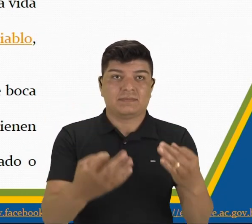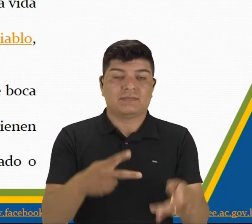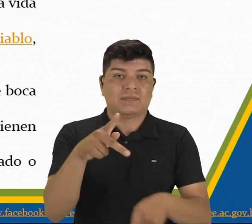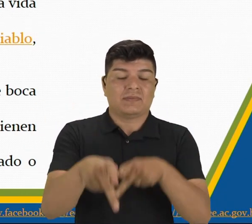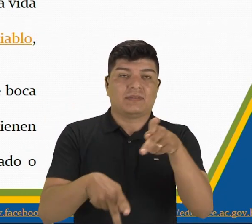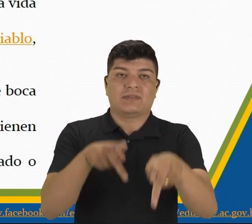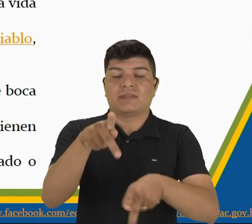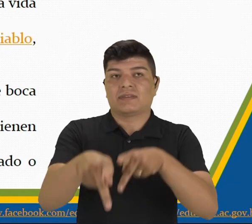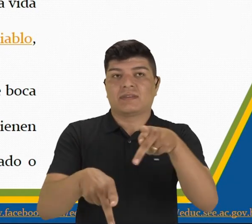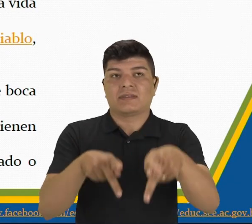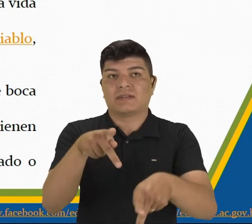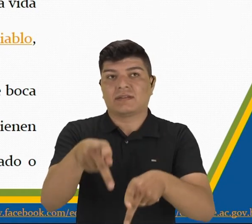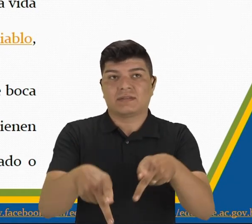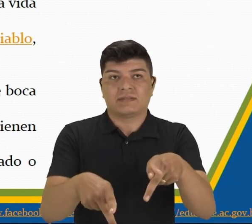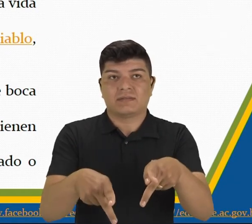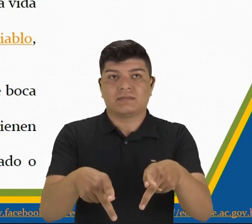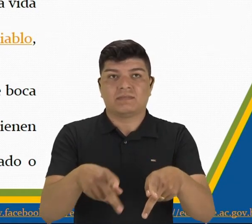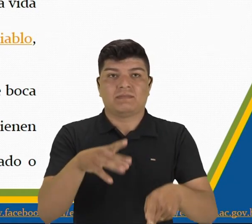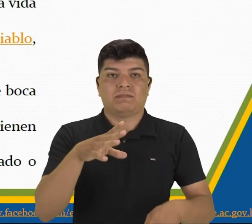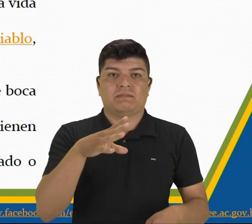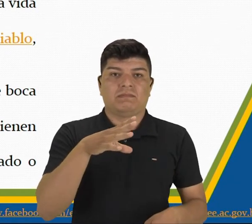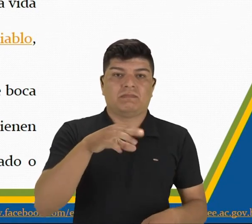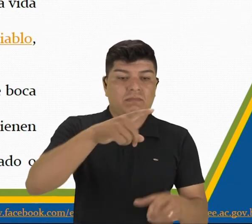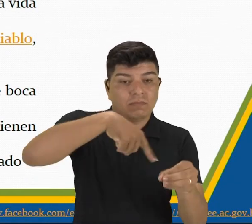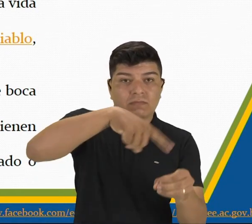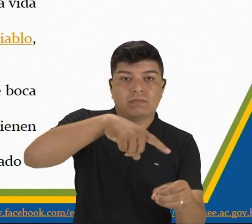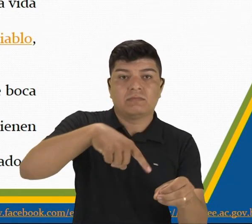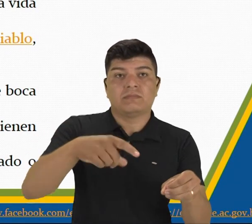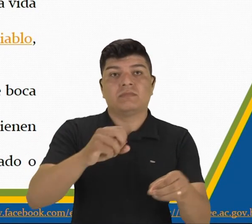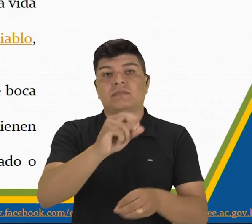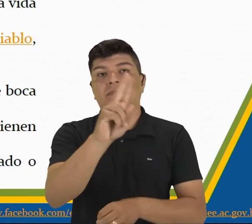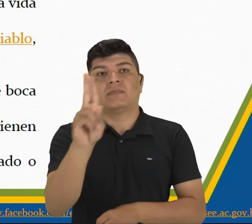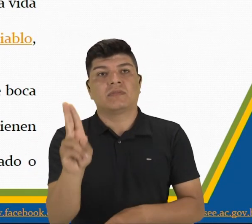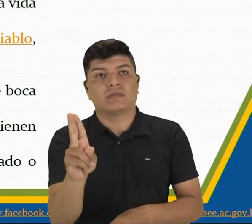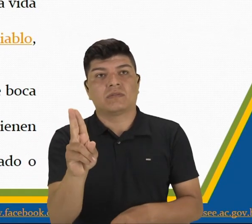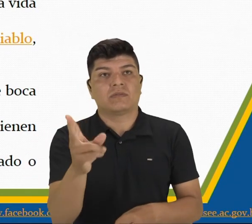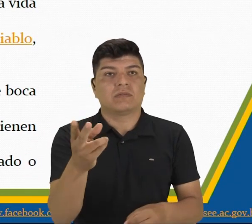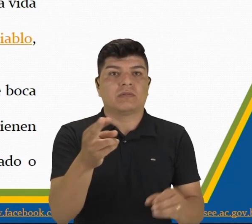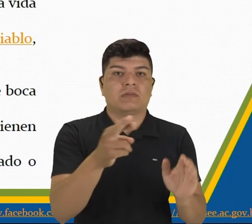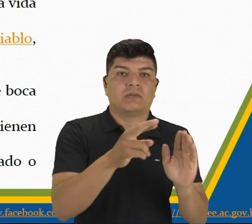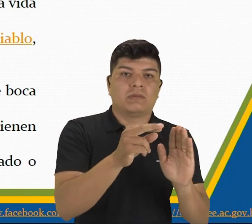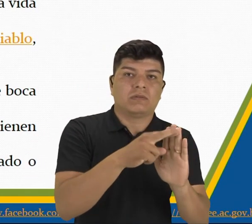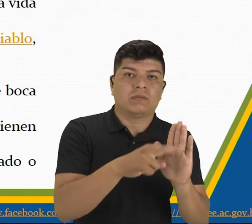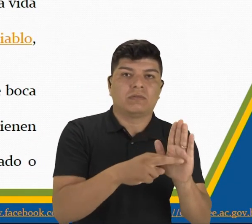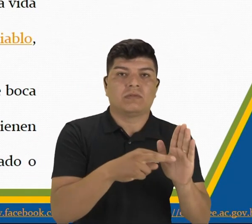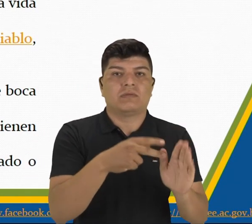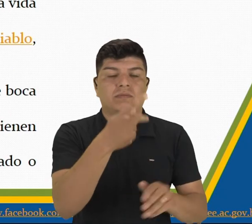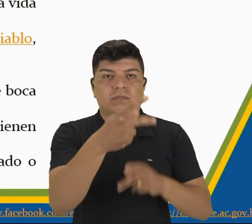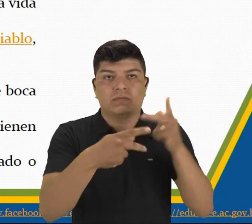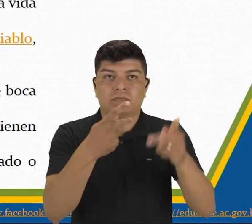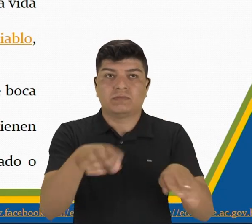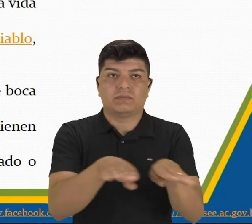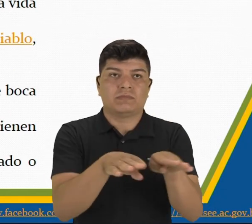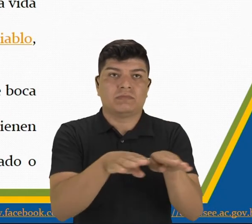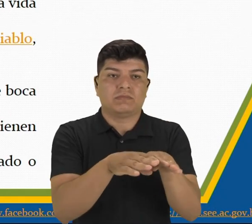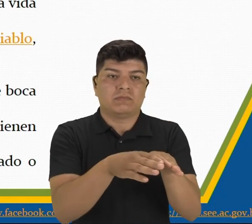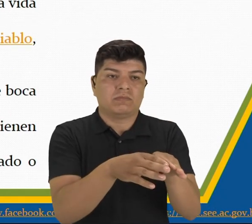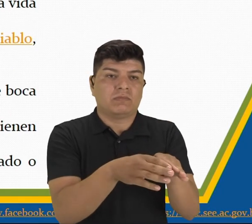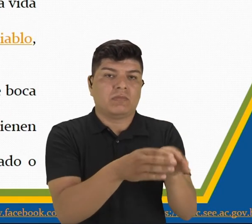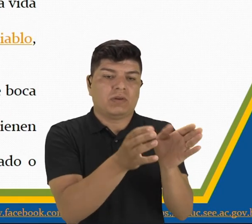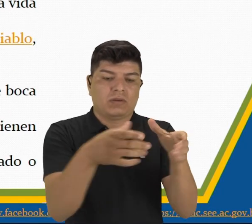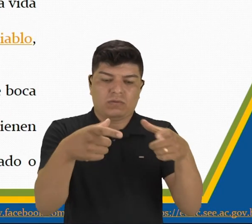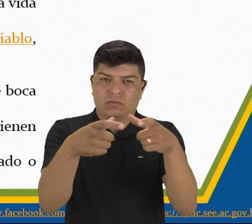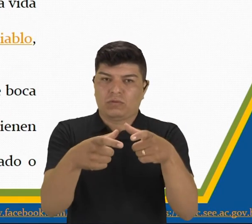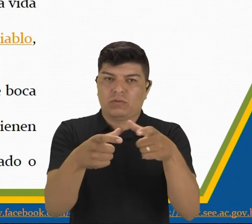en un municipio o condado o provincia, es en un lugar pequeño, ¿ok?